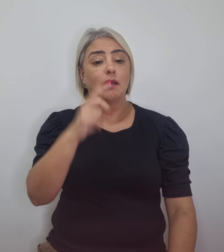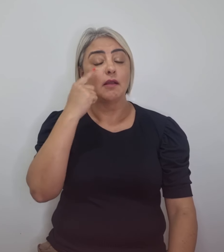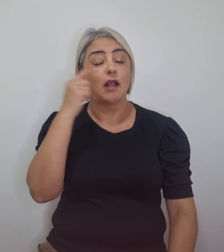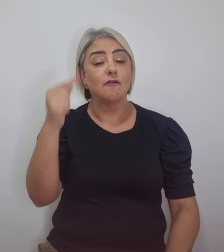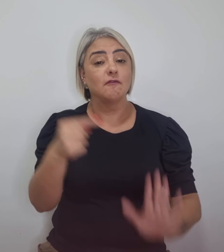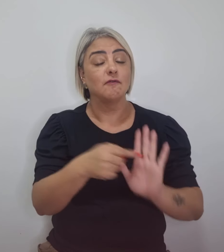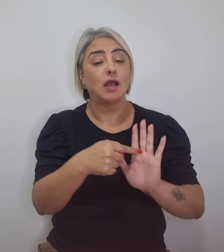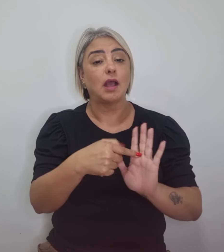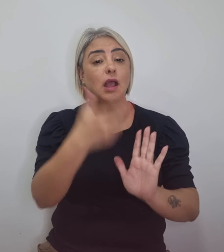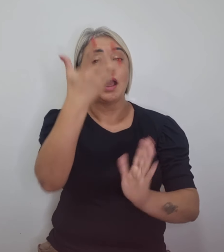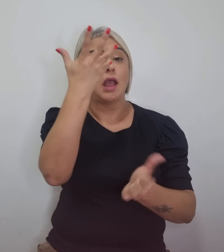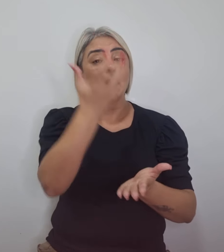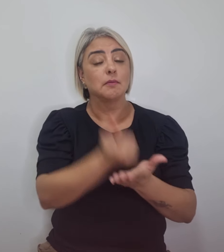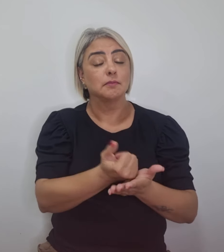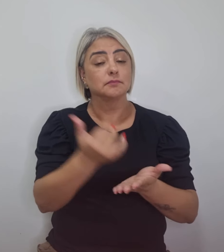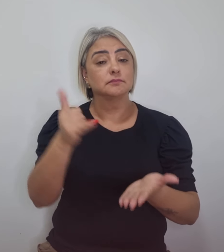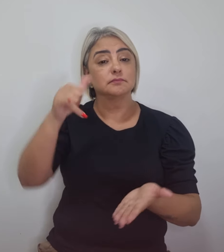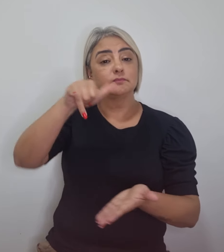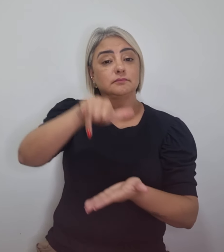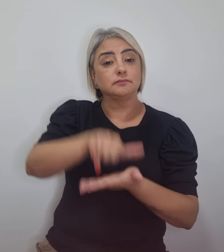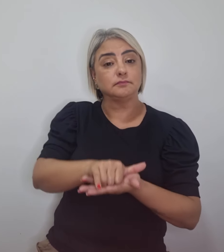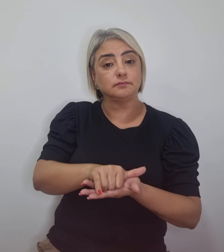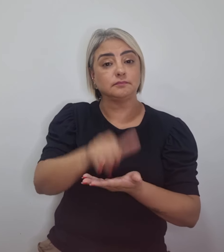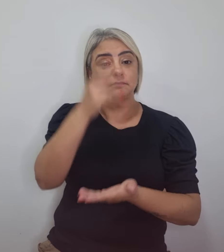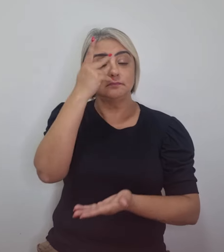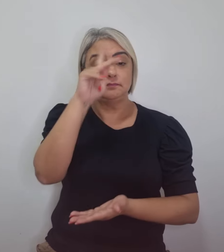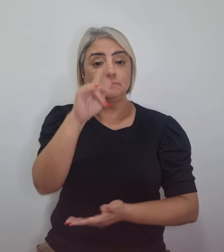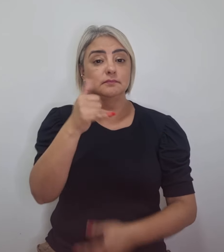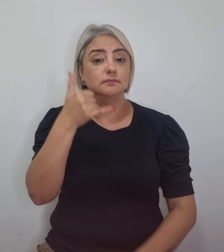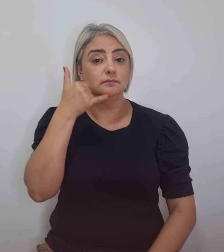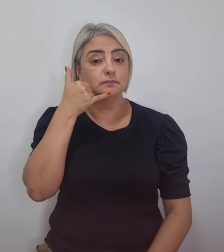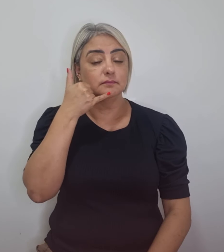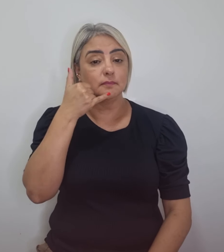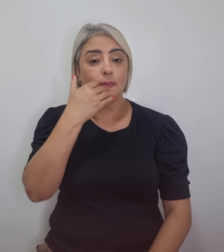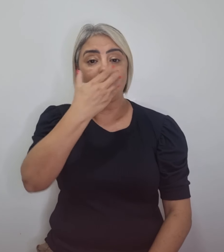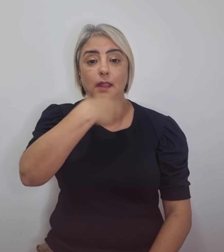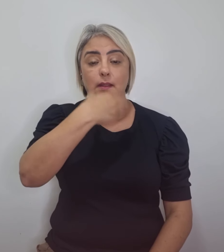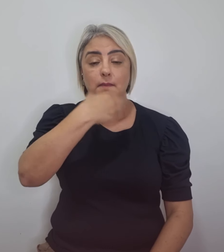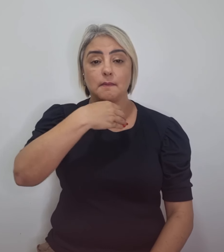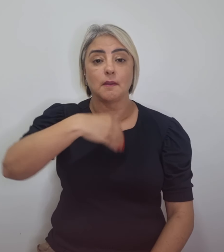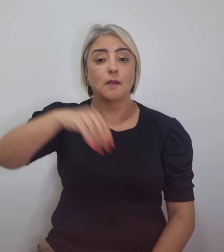baixar o aplicativo para celulares Android e iOS.